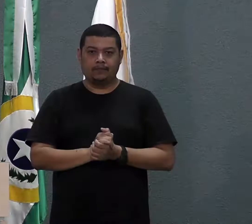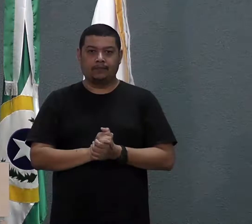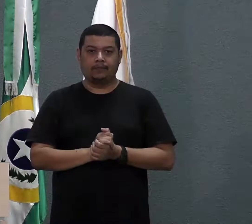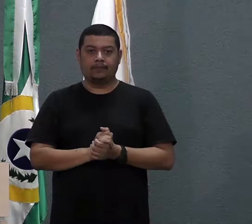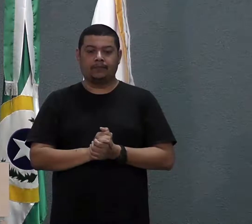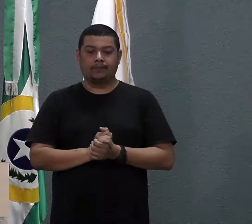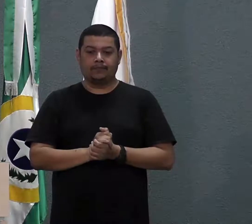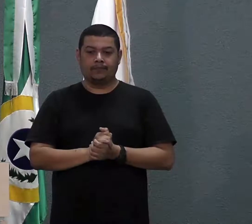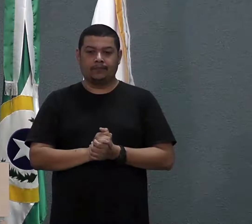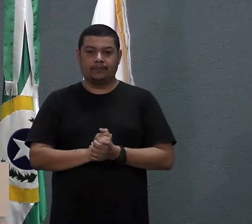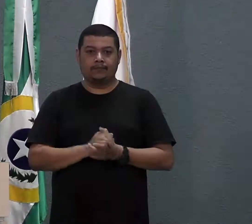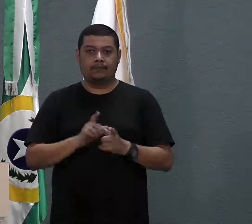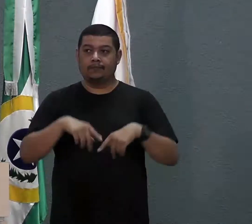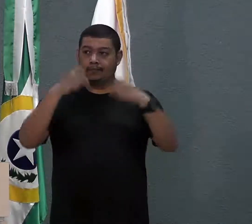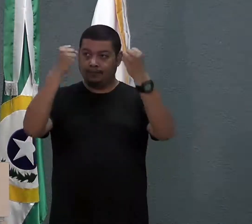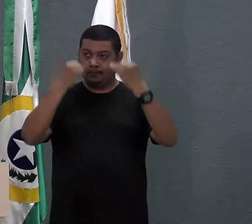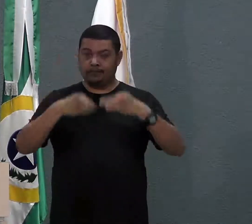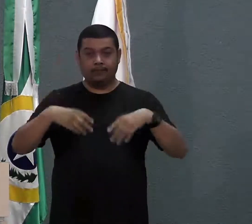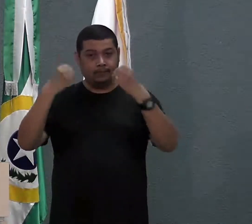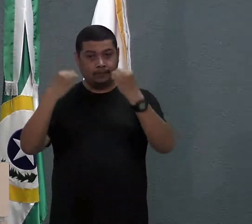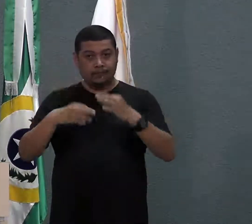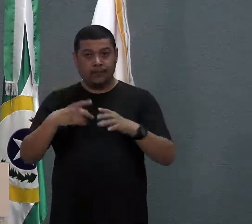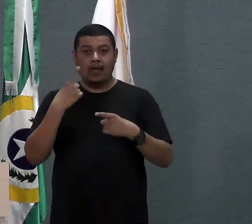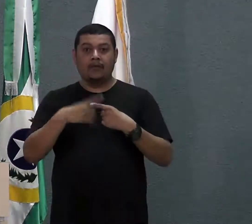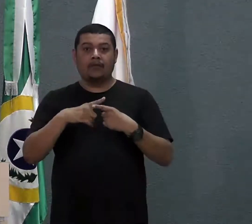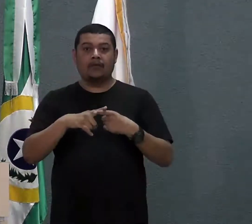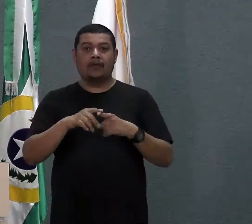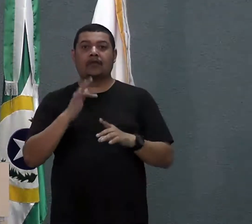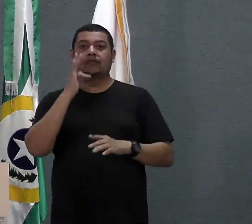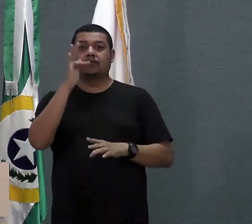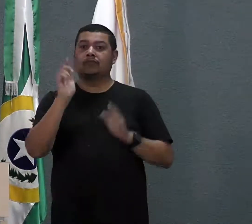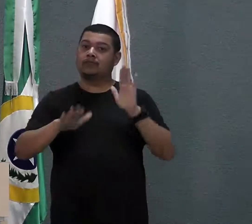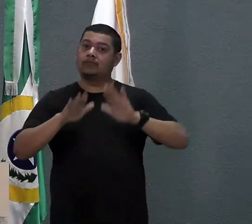escola, para dizer mais assim, explícito, fechamento da escola.